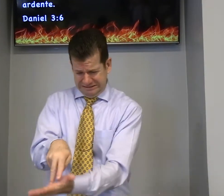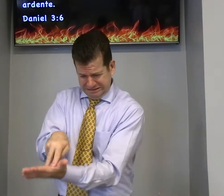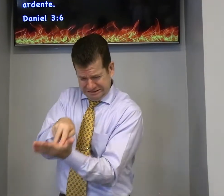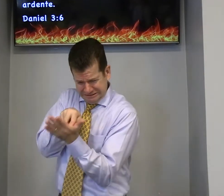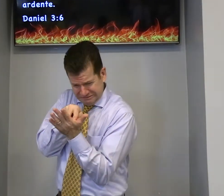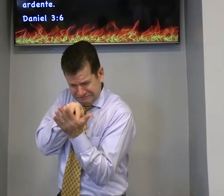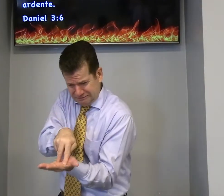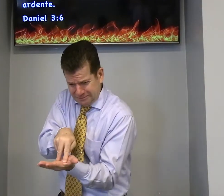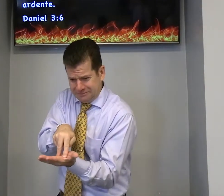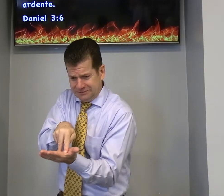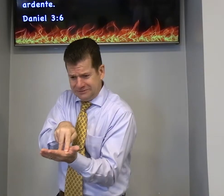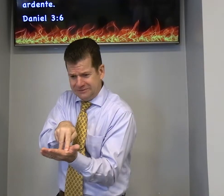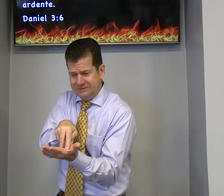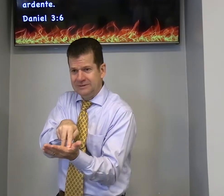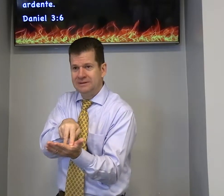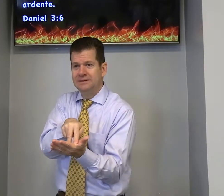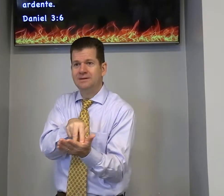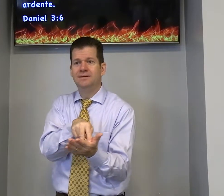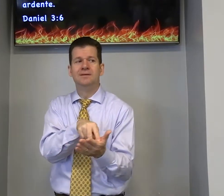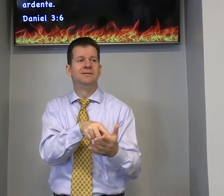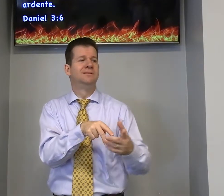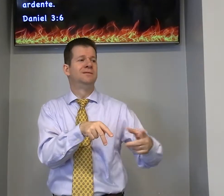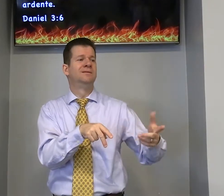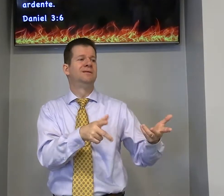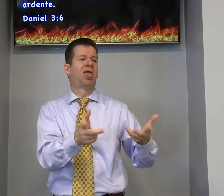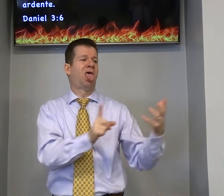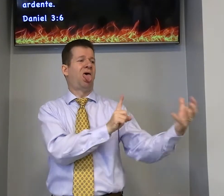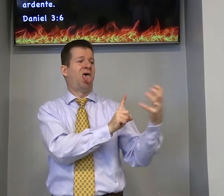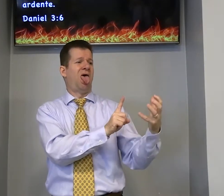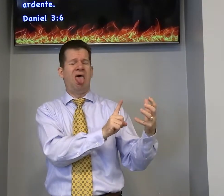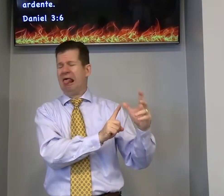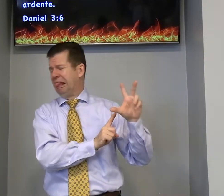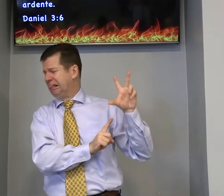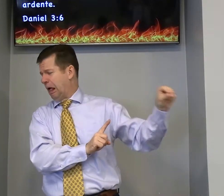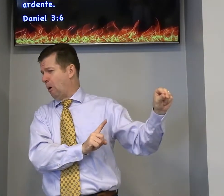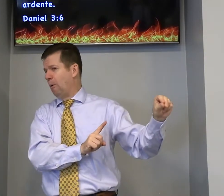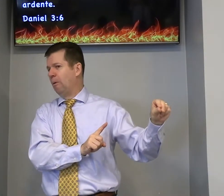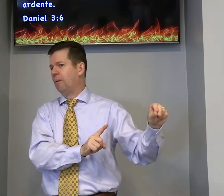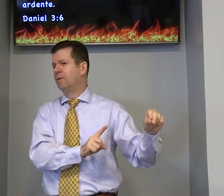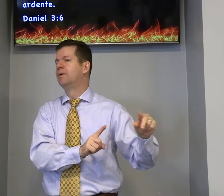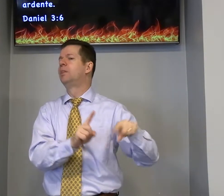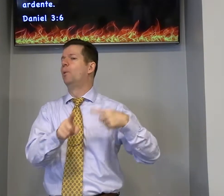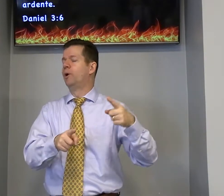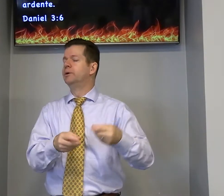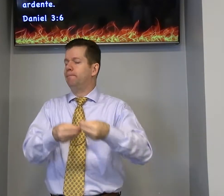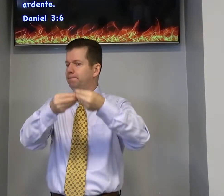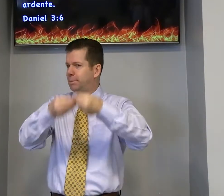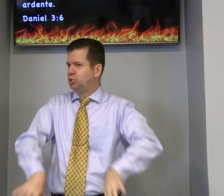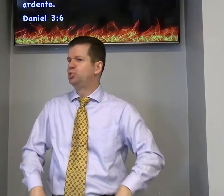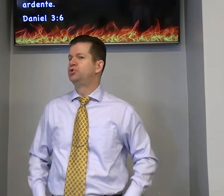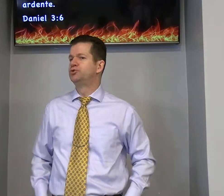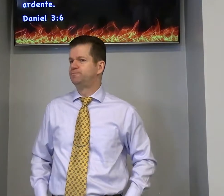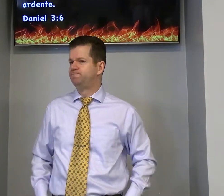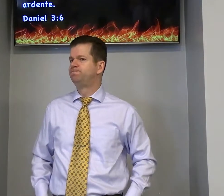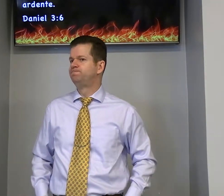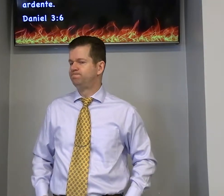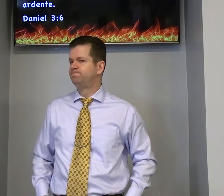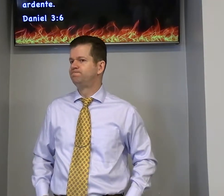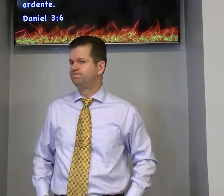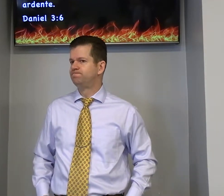eles ficaram firmes eles falaram não na pressão eles